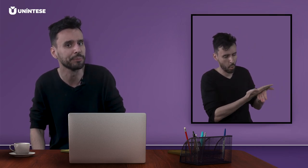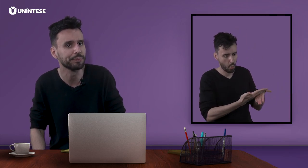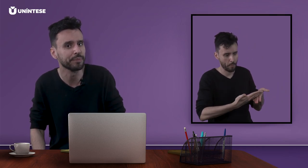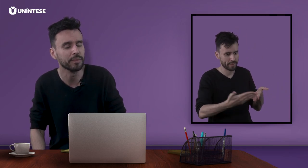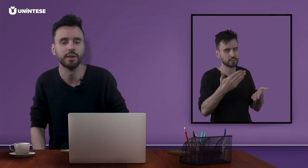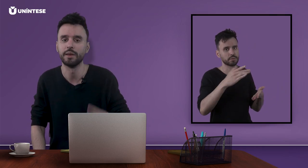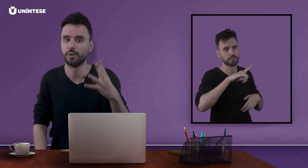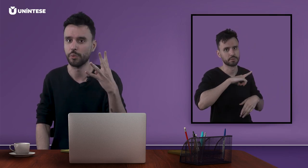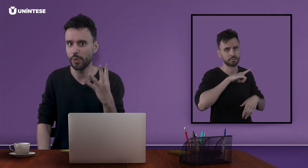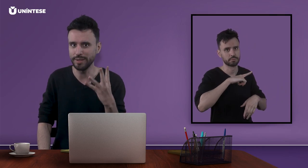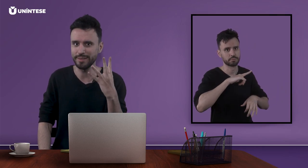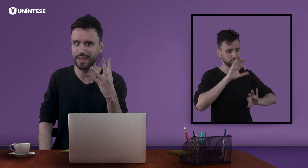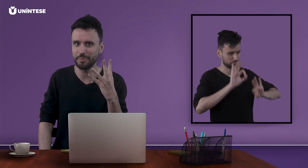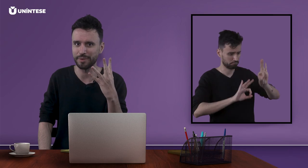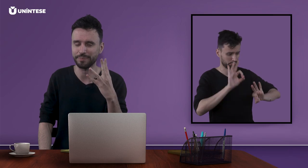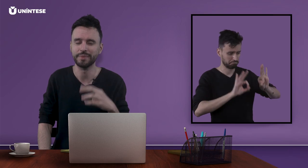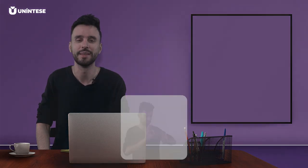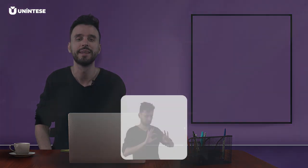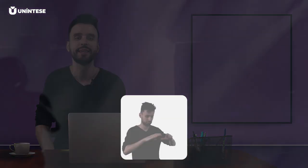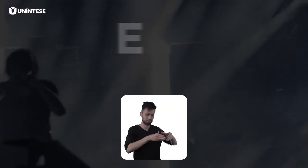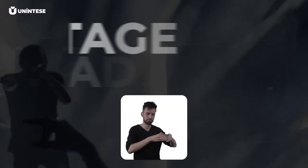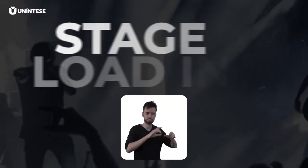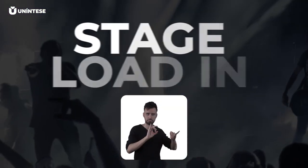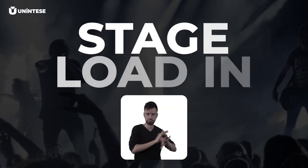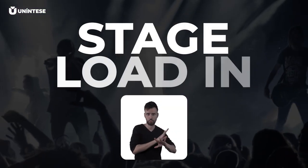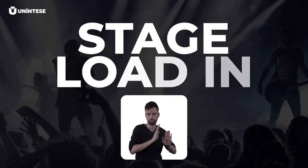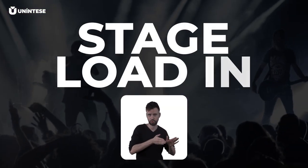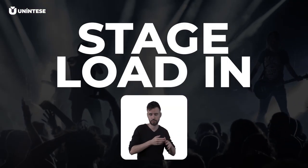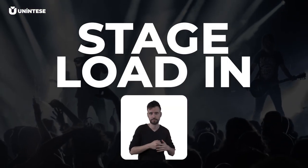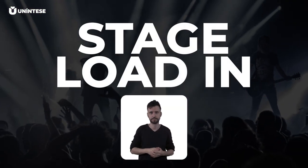Quarta etapa, stage loading.